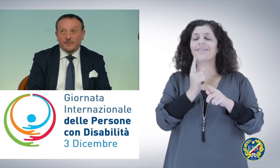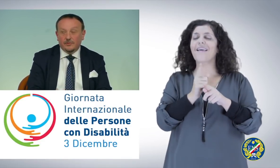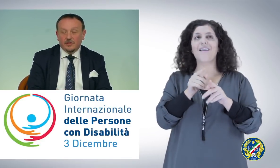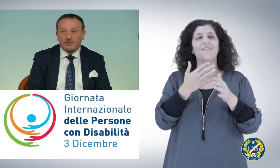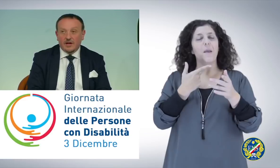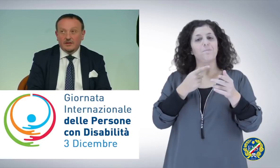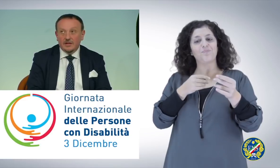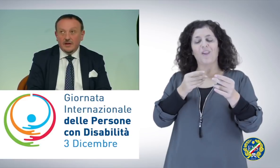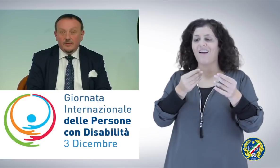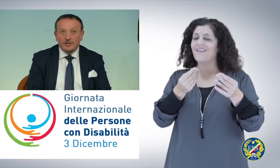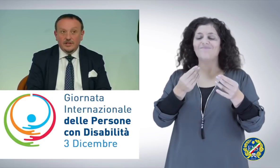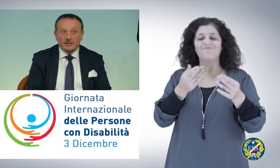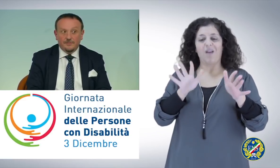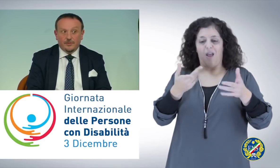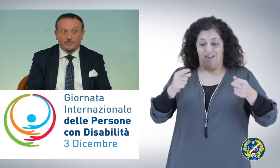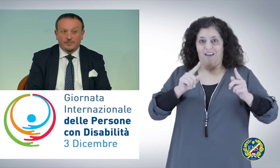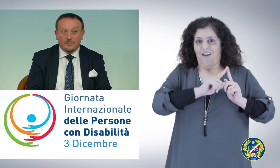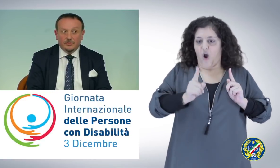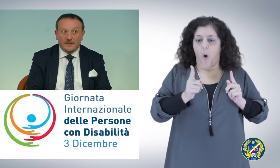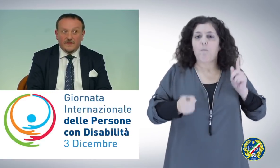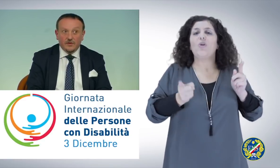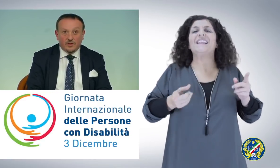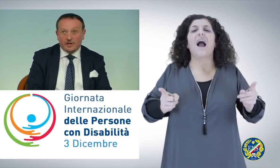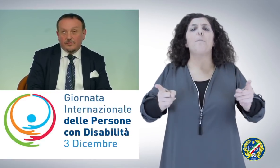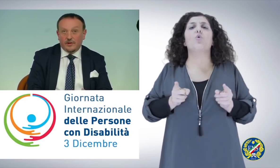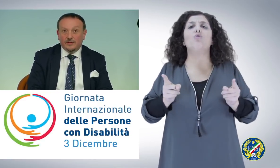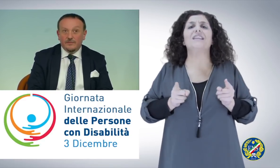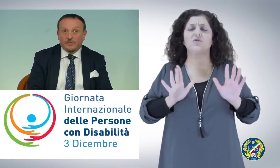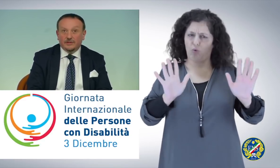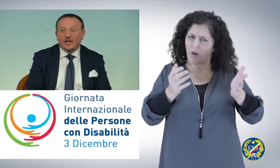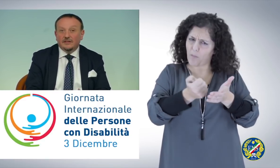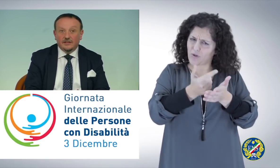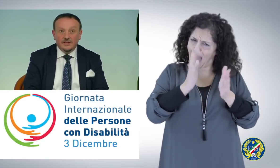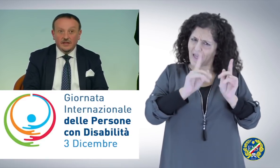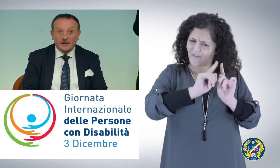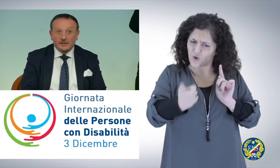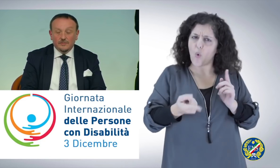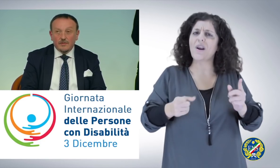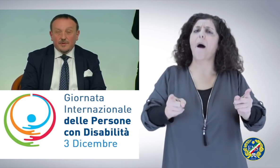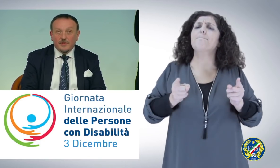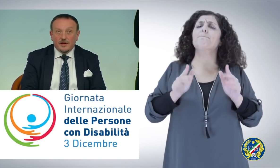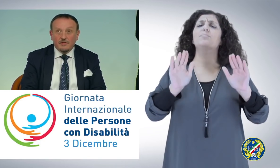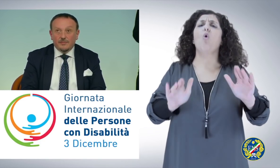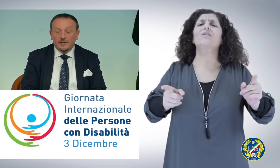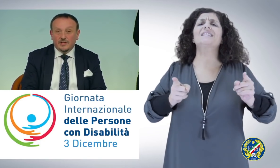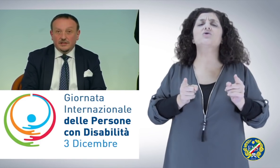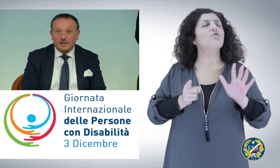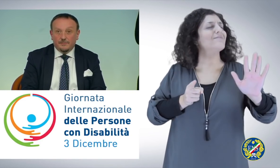proprio da una politica di protezione, che pur è stata importante, dobbiamo passare a una politica di